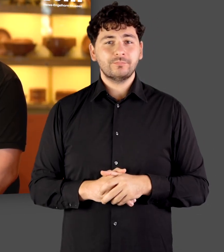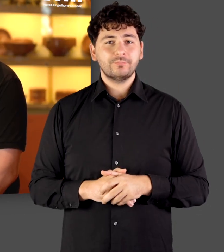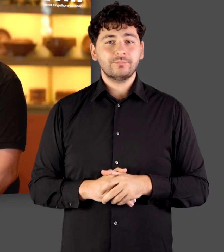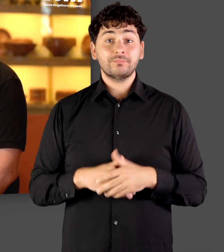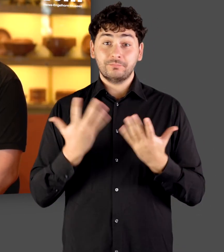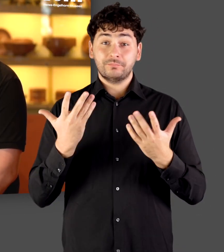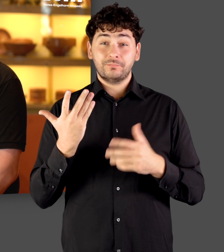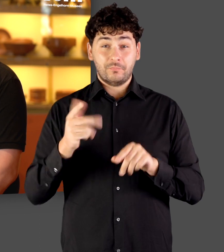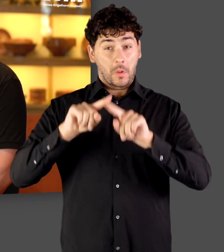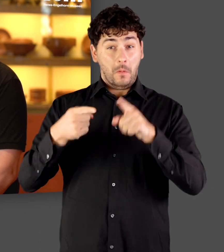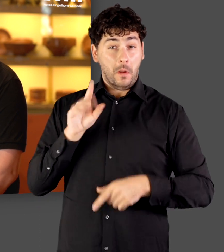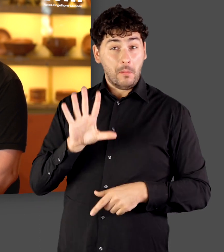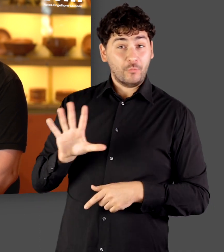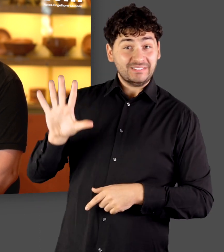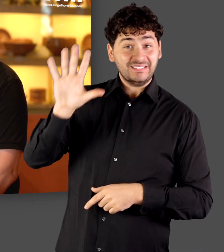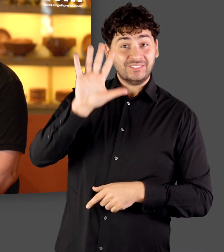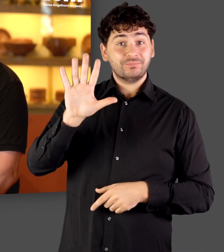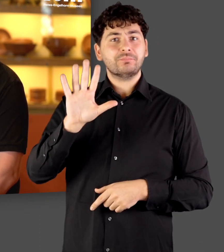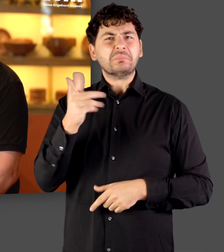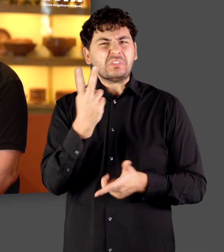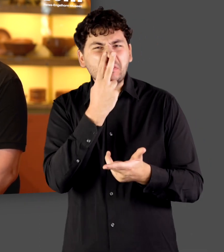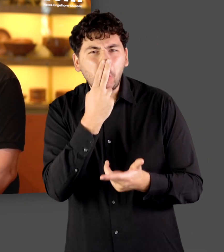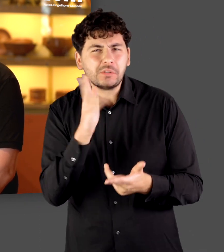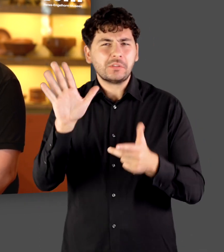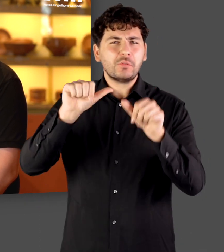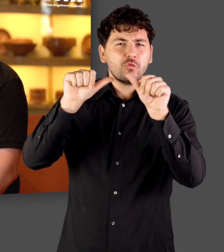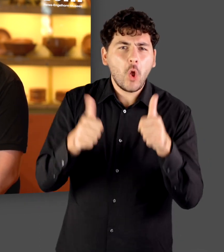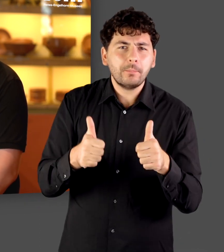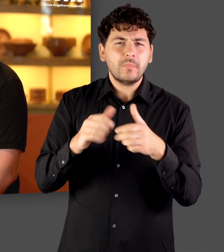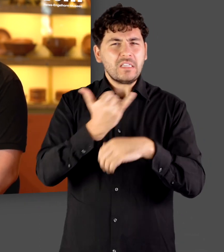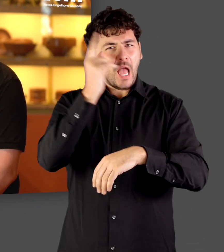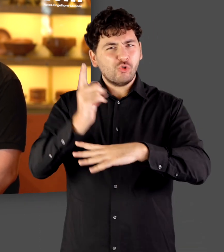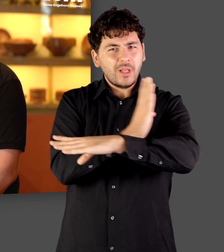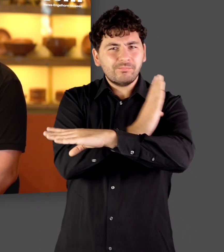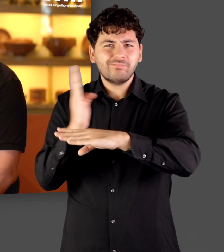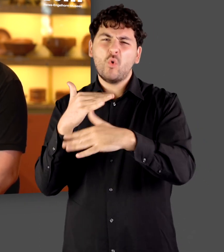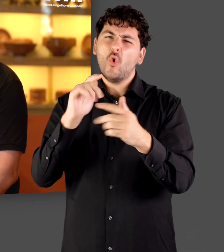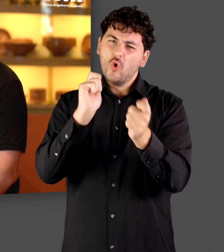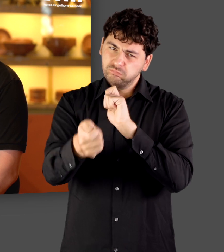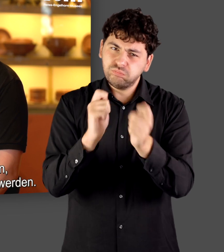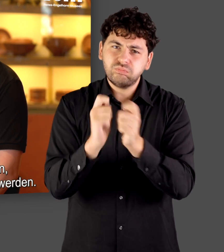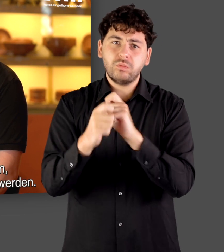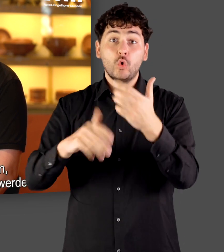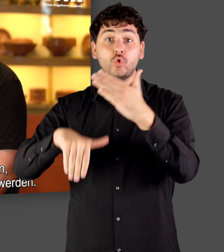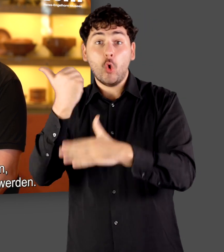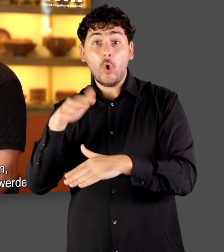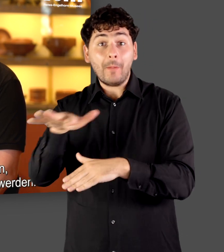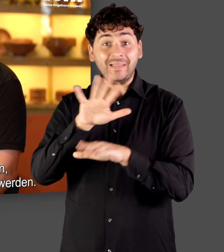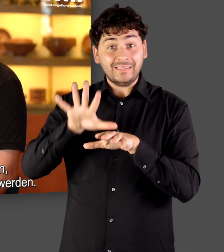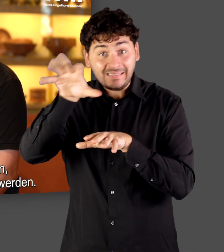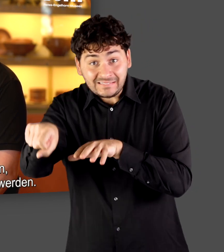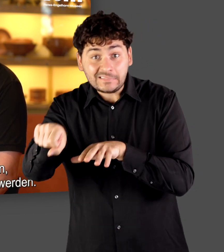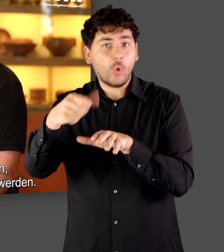Die Struktur der Provinzen in sich und zueinander veränderte sich aber auch über die Jahrhunderte, also wenn neue Gebiete